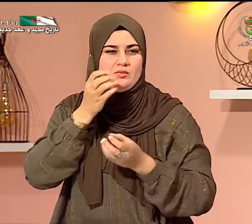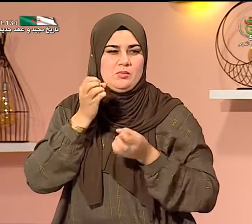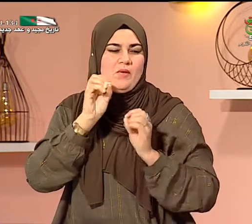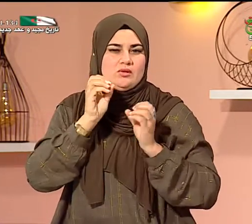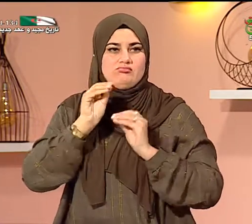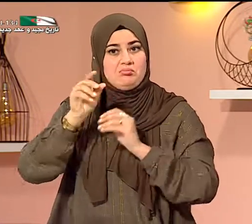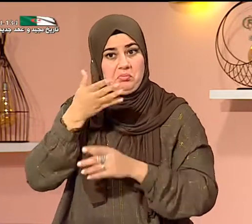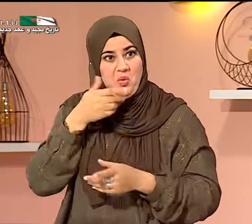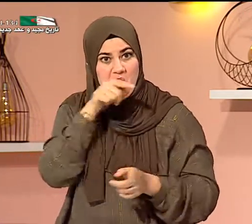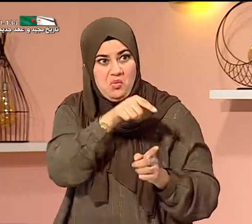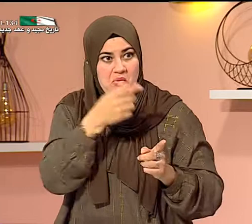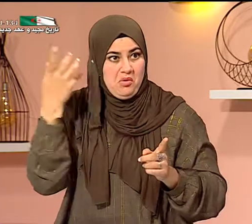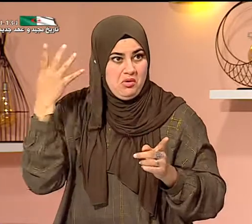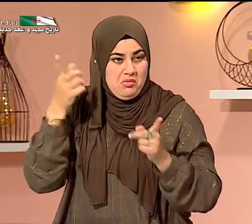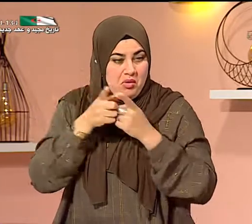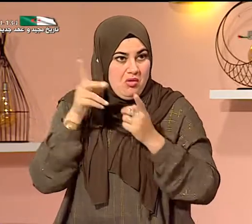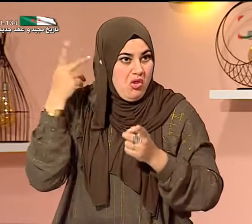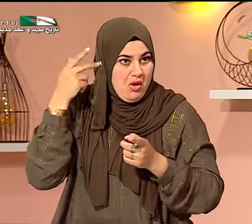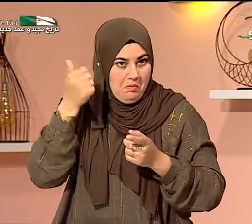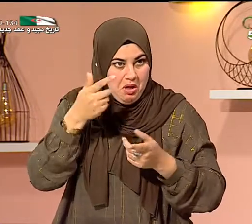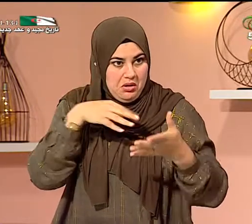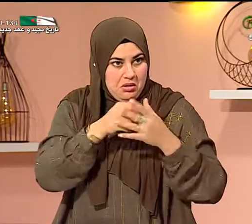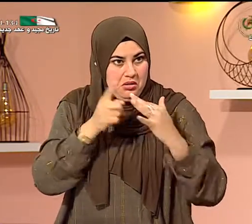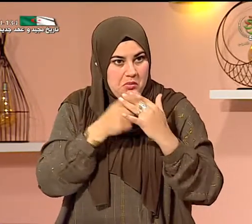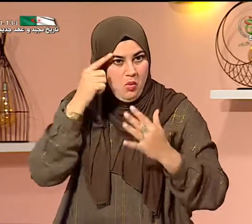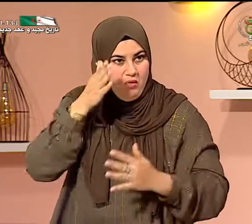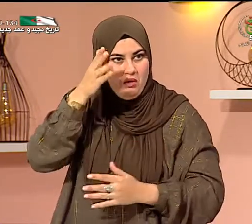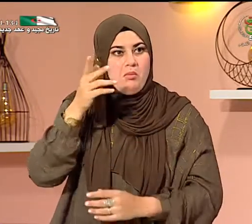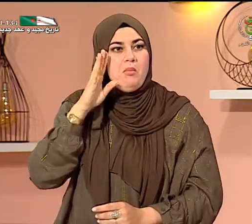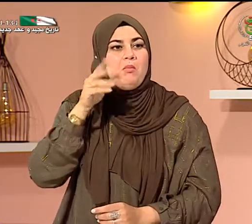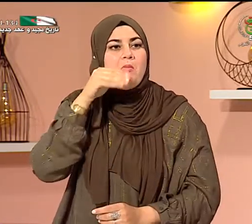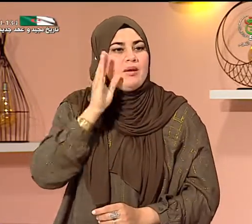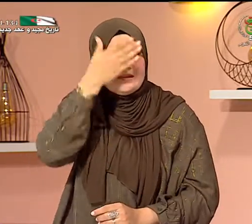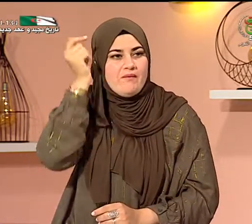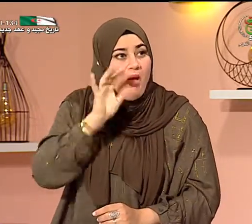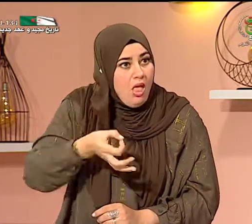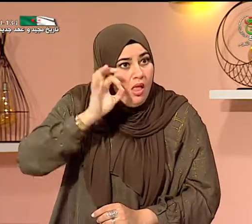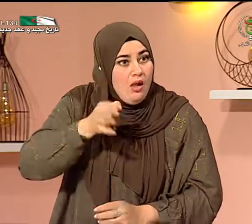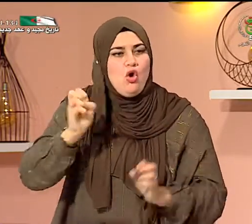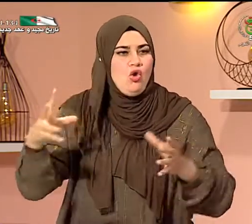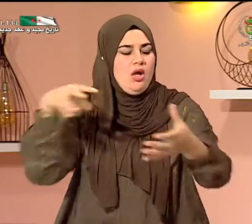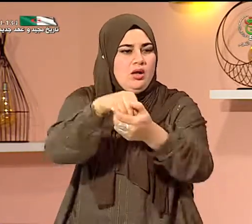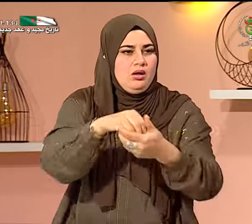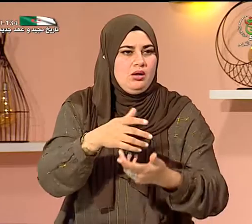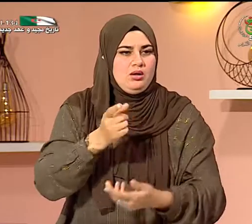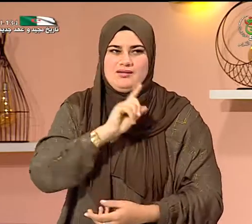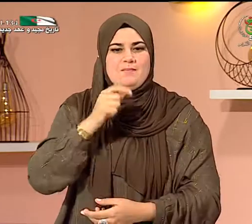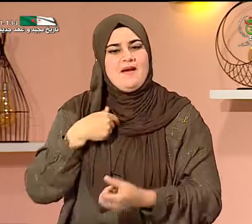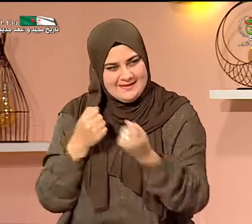فالأستاذ كان يحفزني من أجل أن أتواصل مع أطفال الصم وكان يحفز